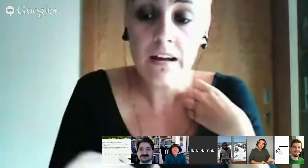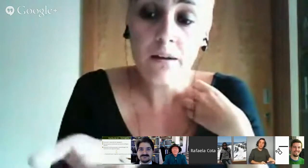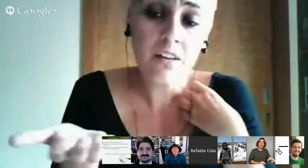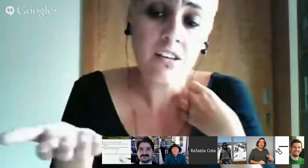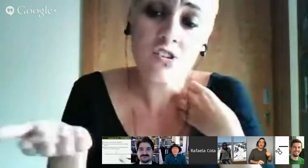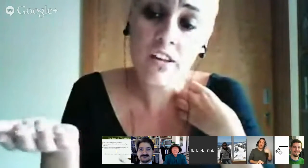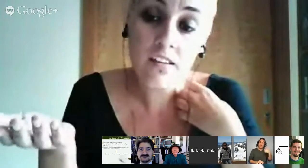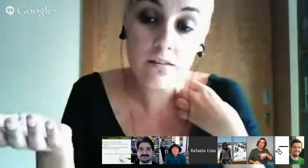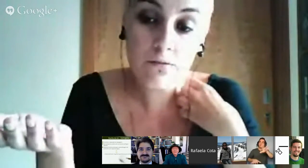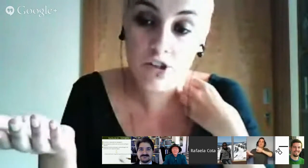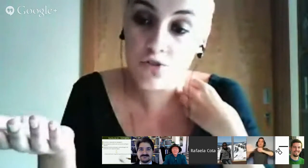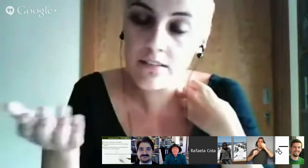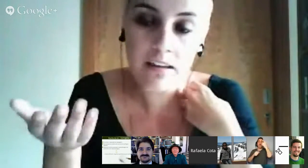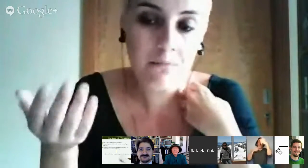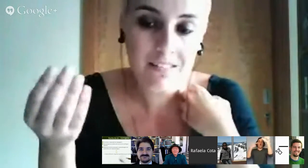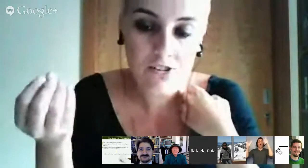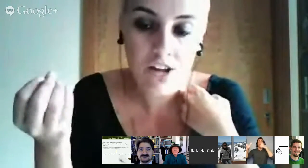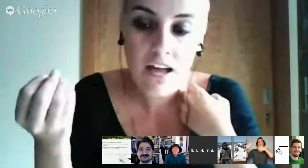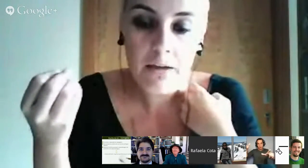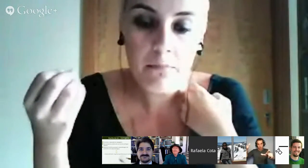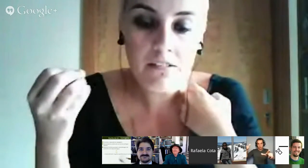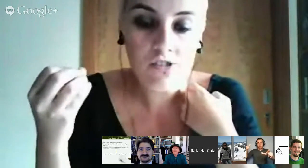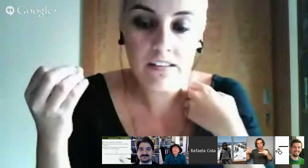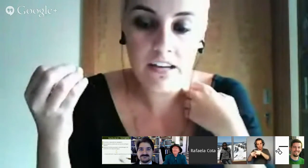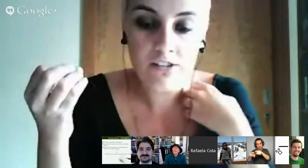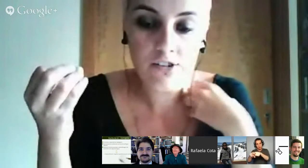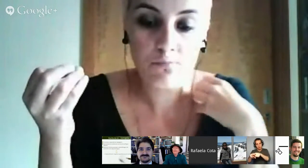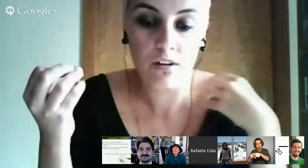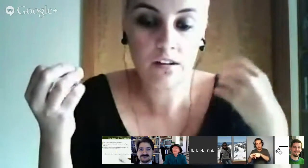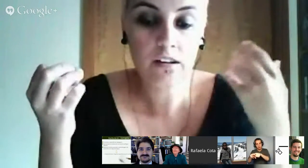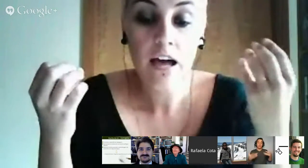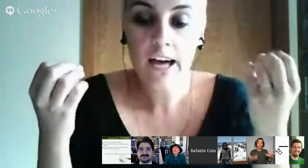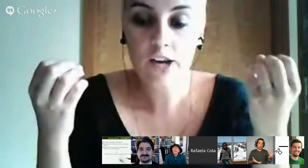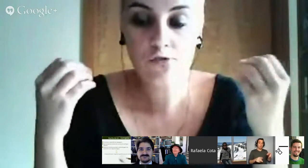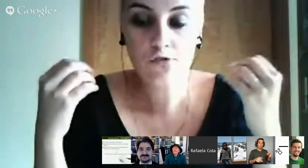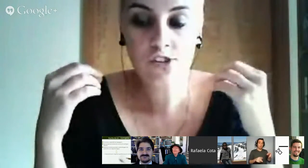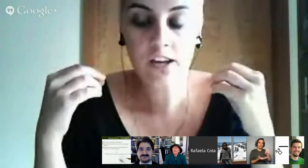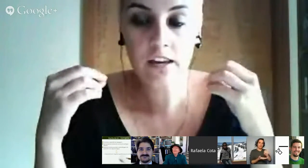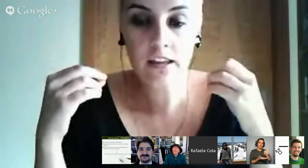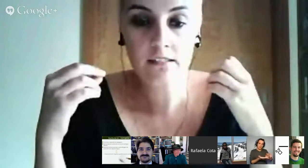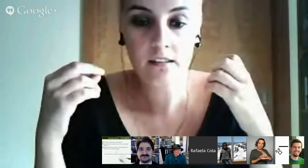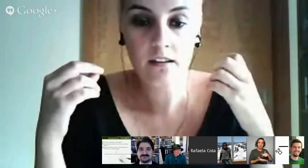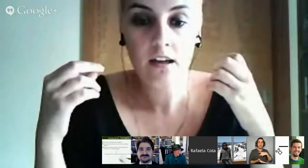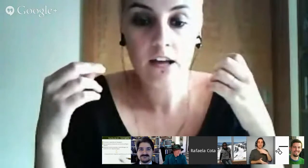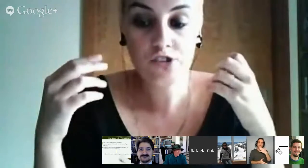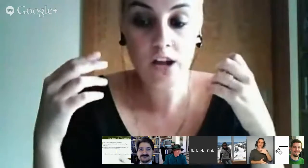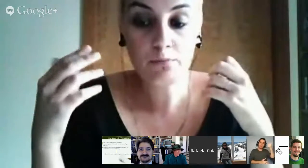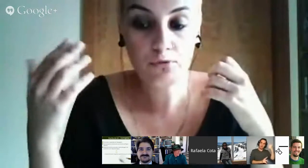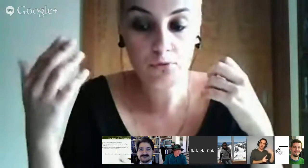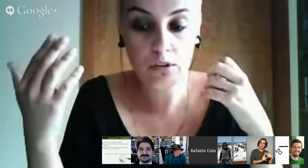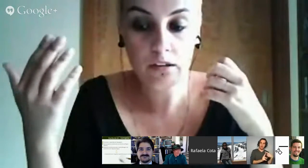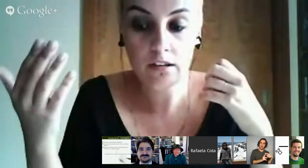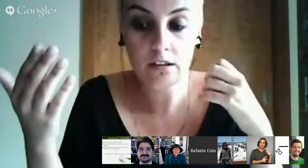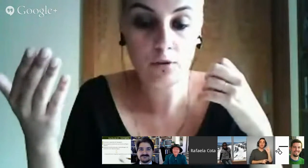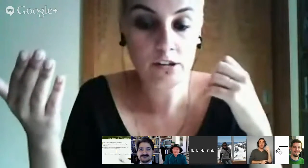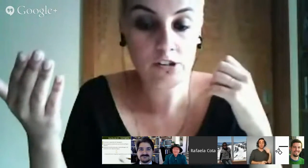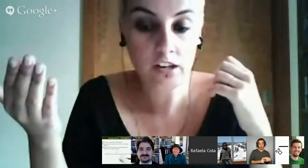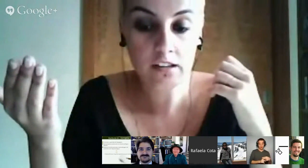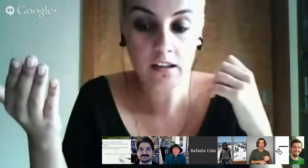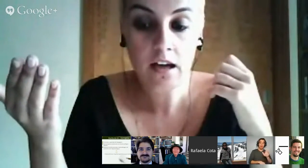E, portanto, a escrita da língua gestual tem imensas vantagens, porque as noções que a criança já possui sobre a escrita